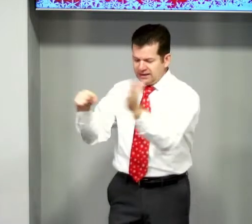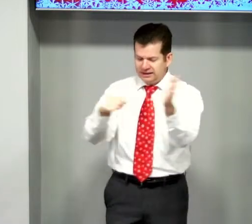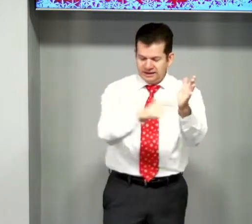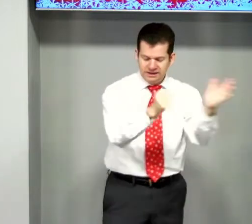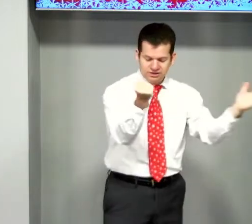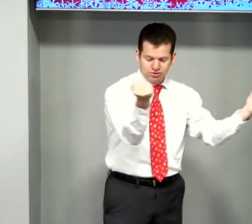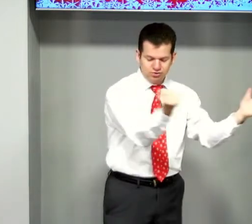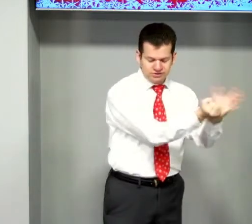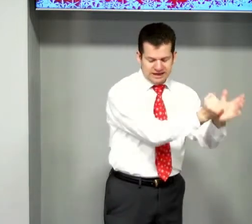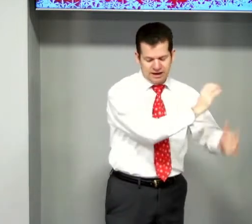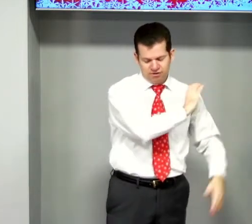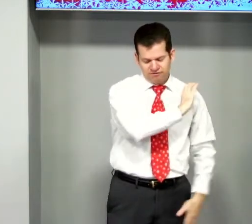Cristo salvador,